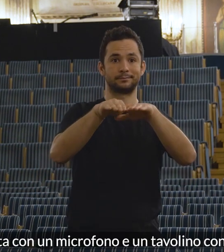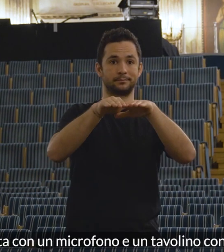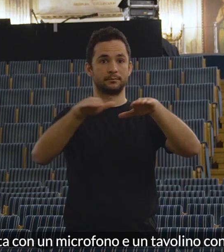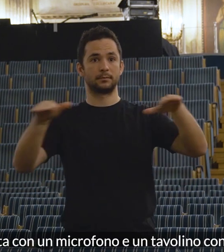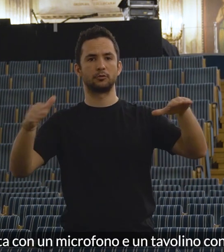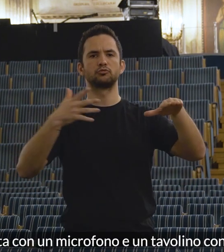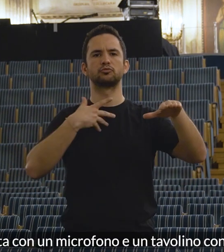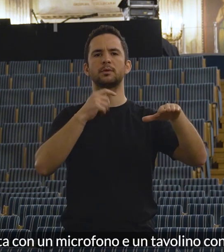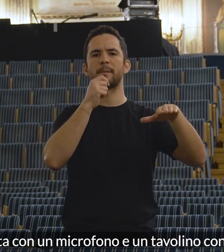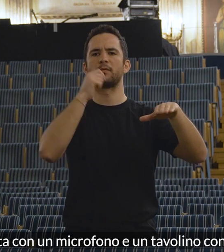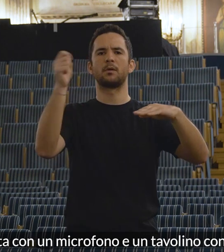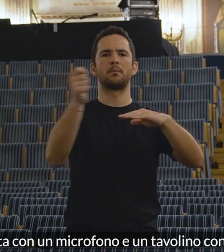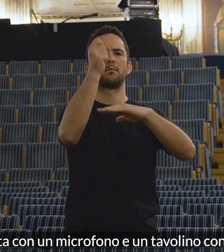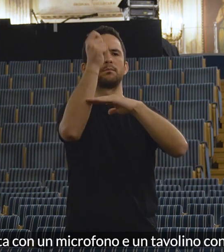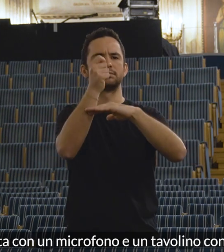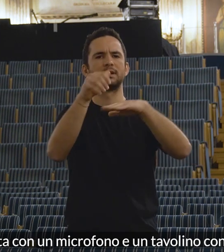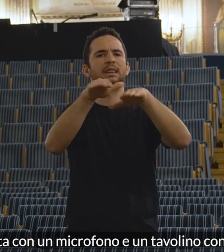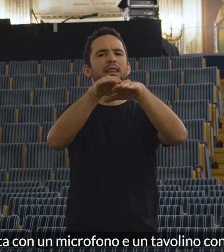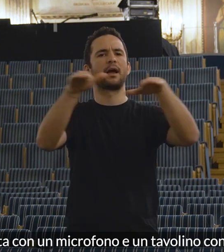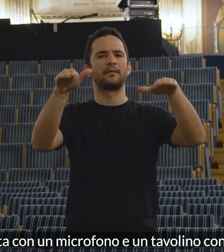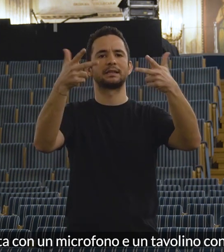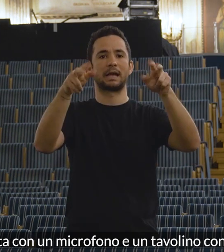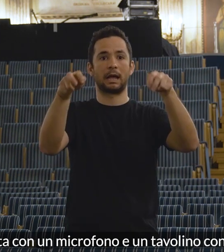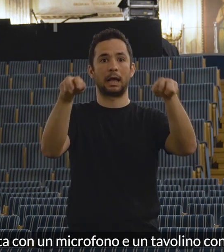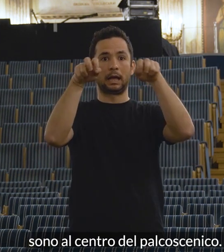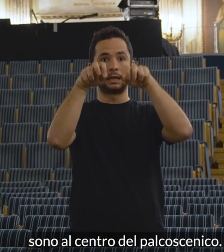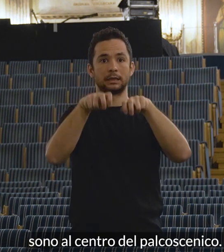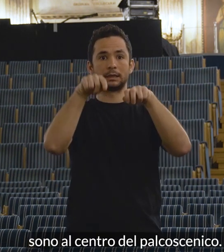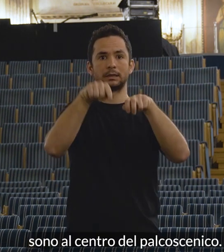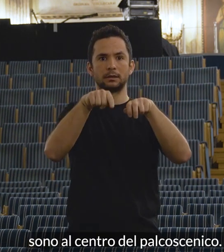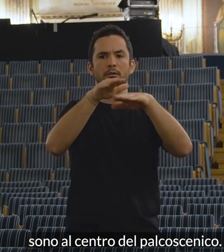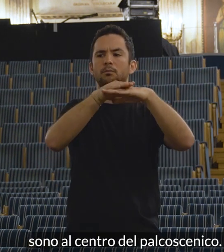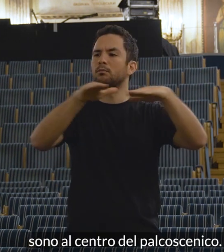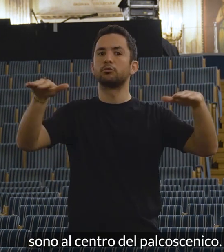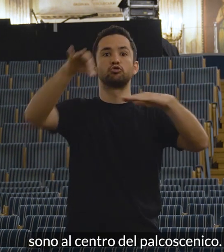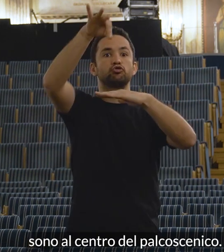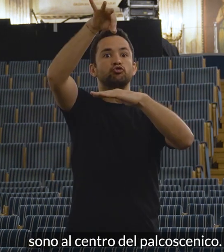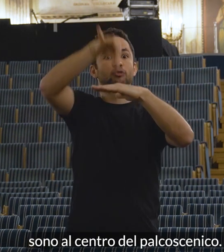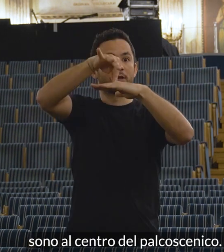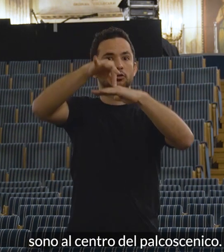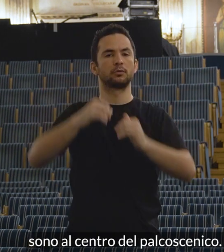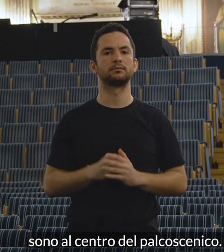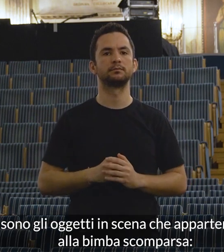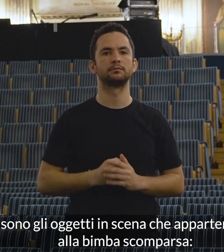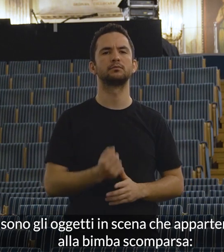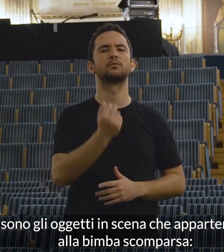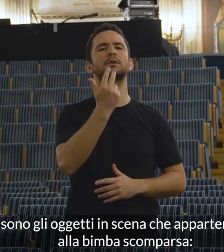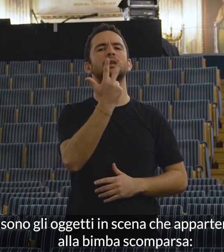Un'asta con un microfono e un tavolino con due sedie sono al centro del palcoscenico. Tre sono gli